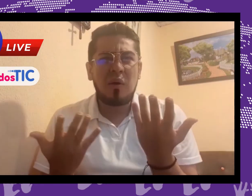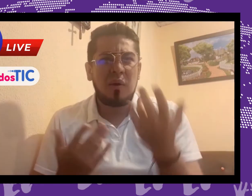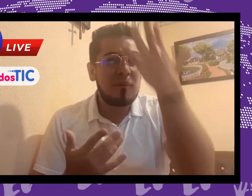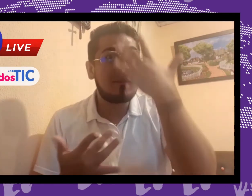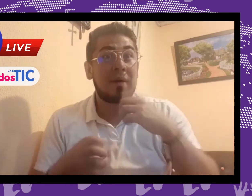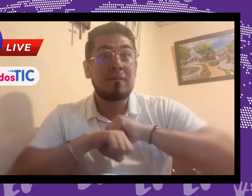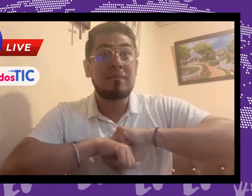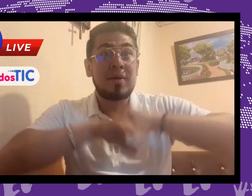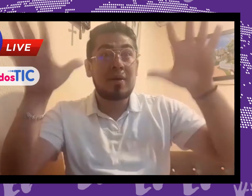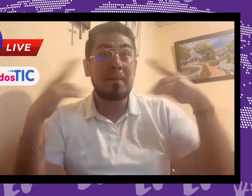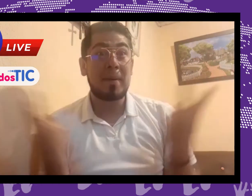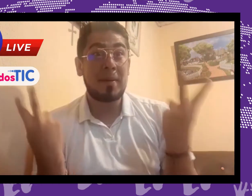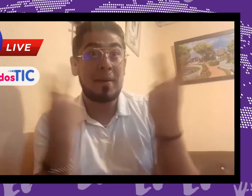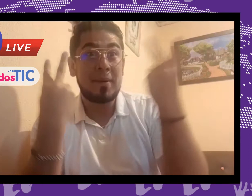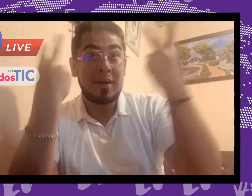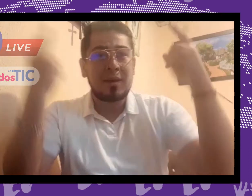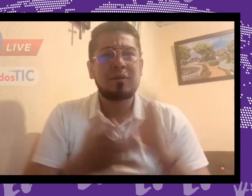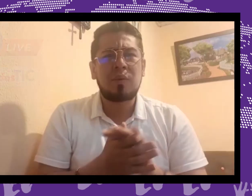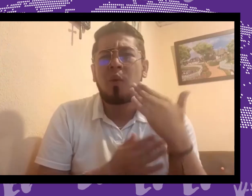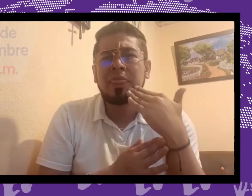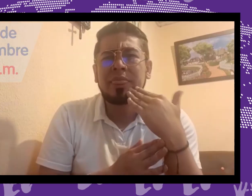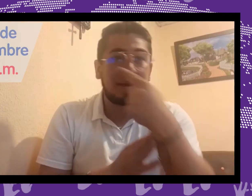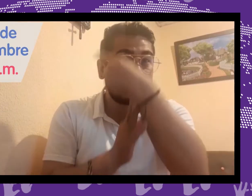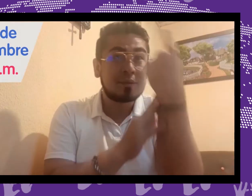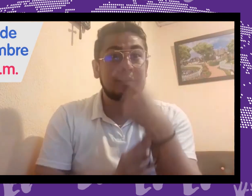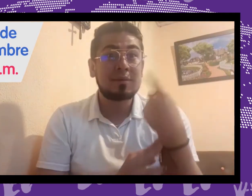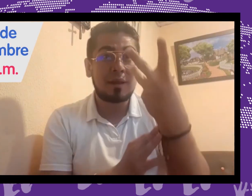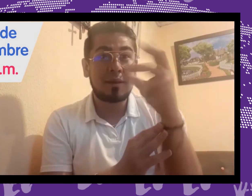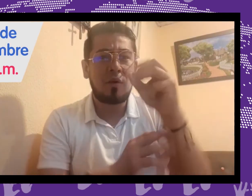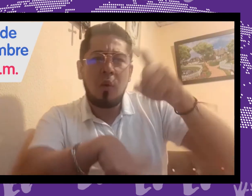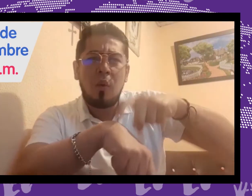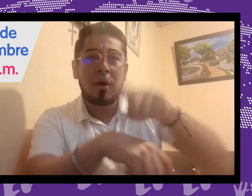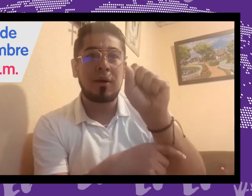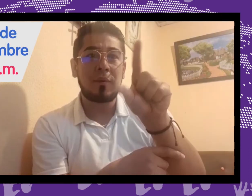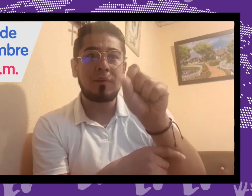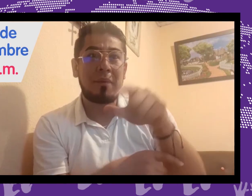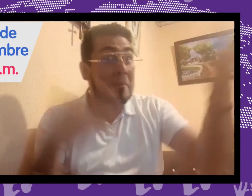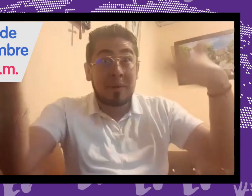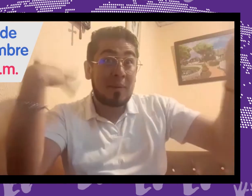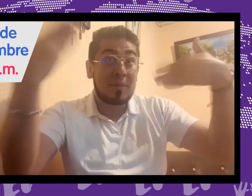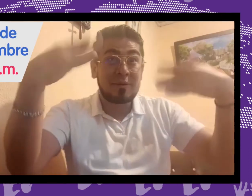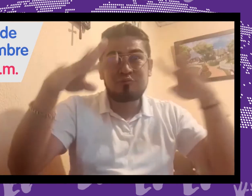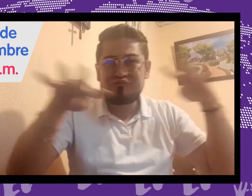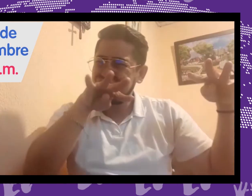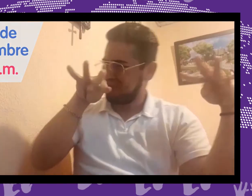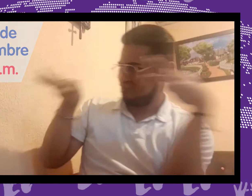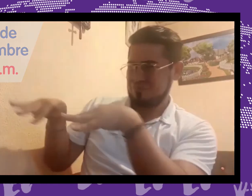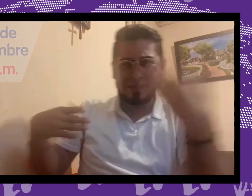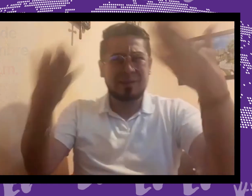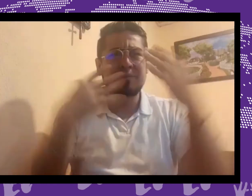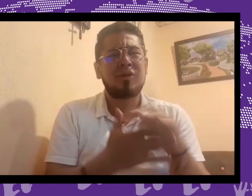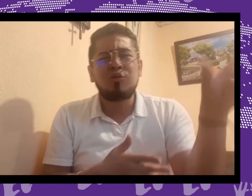El próximo 30 de septiembre a las 11 am. Vamos, vamos todos a